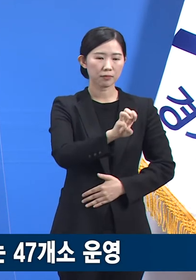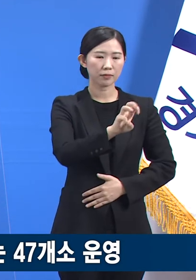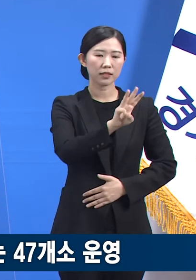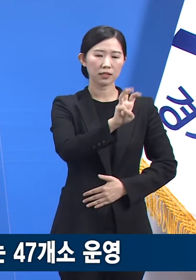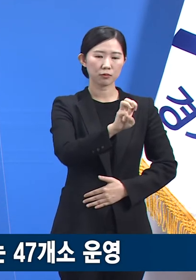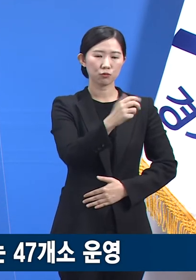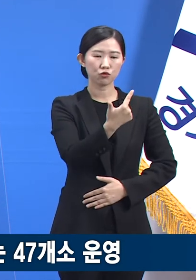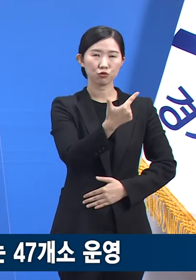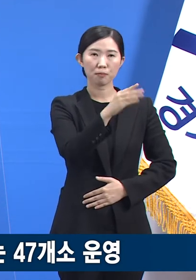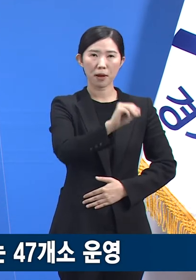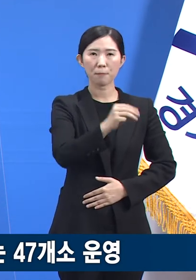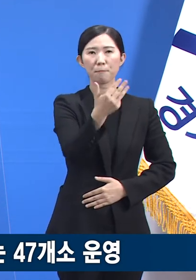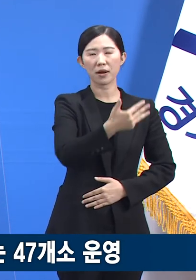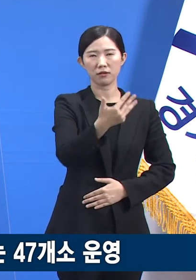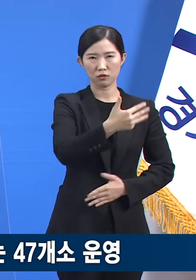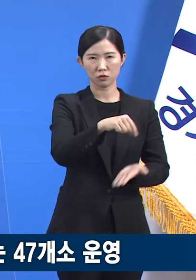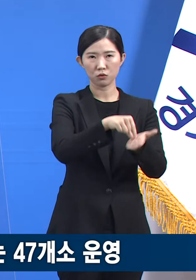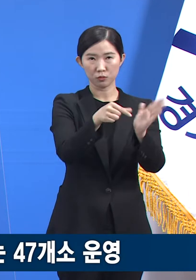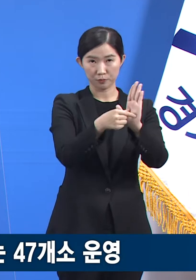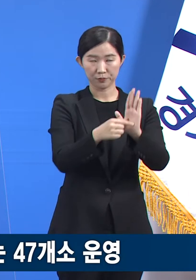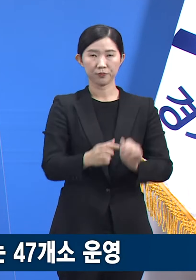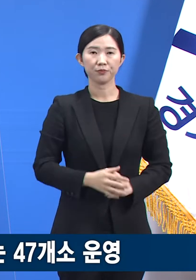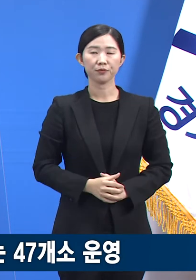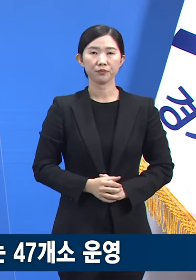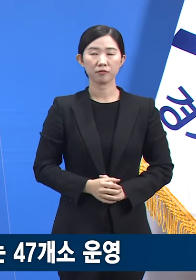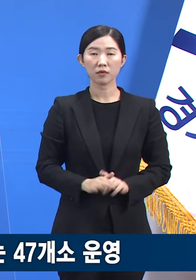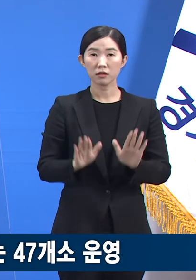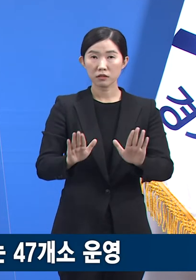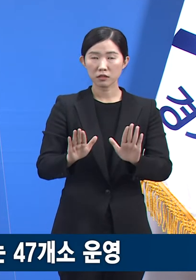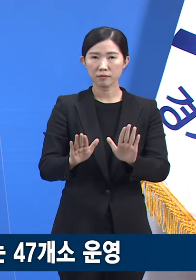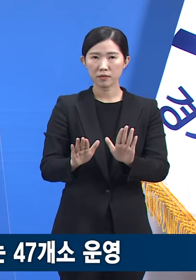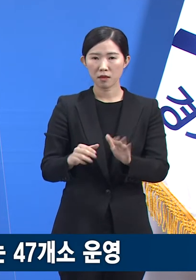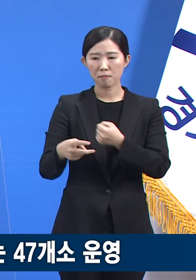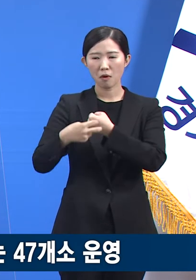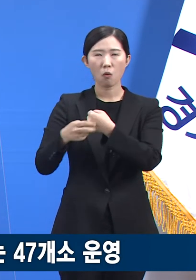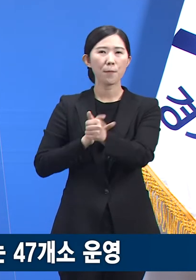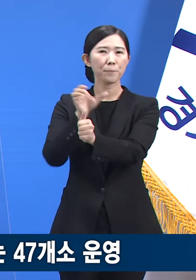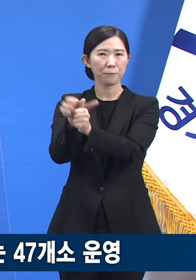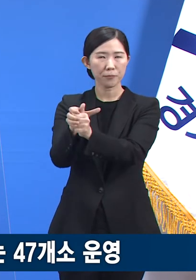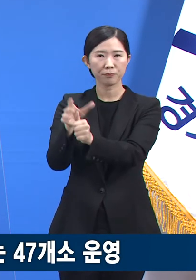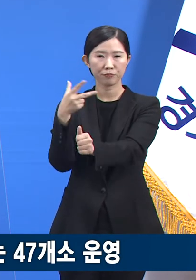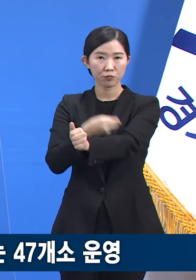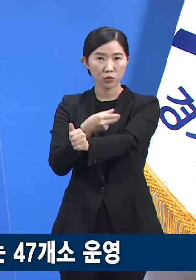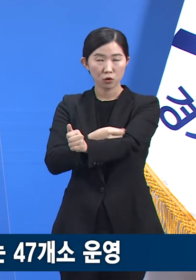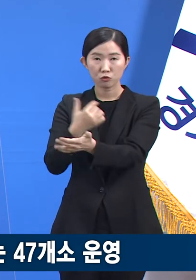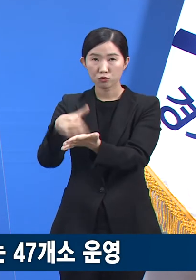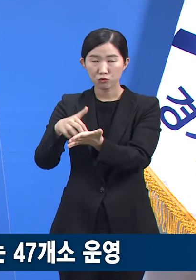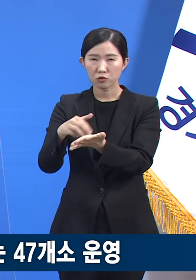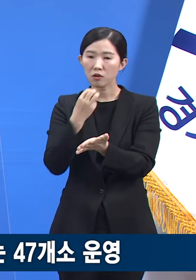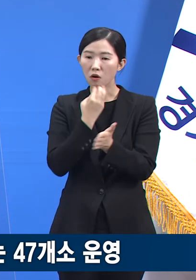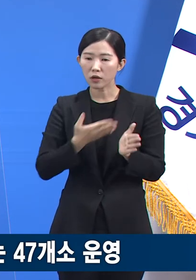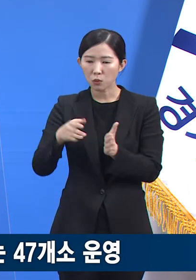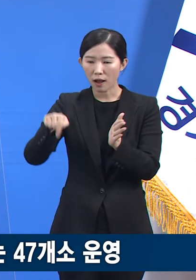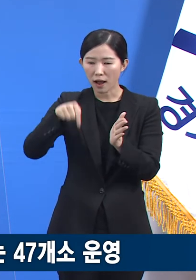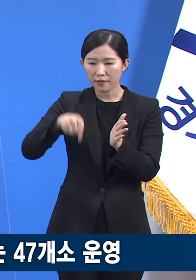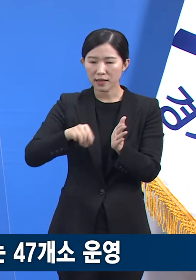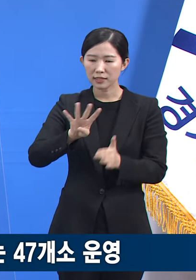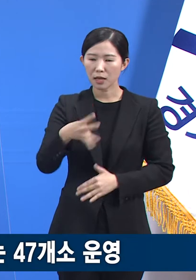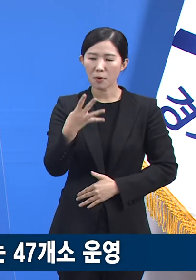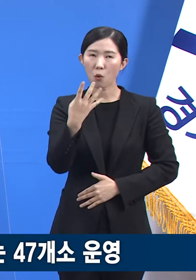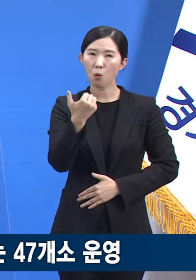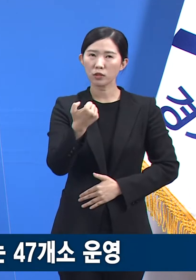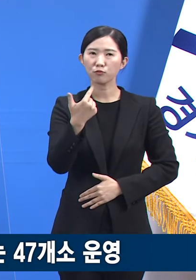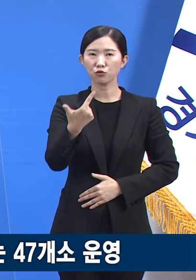8037건입니다. 조기 개소 위탁 의료기간은 도내 496개소가 운영 중이며